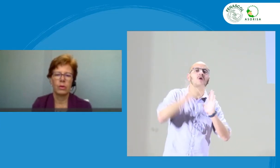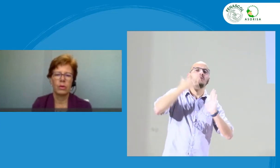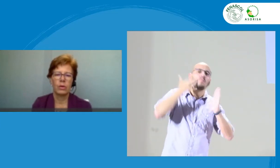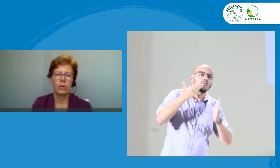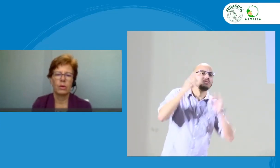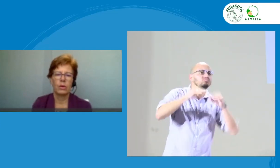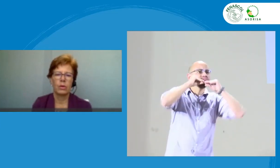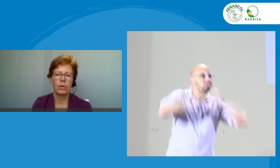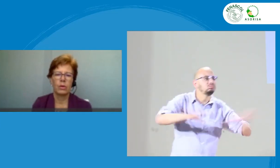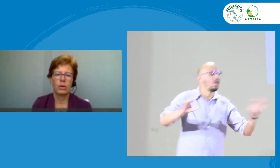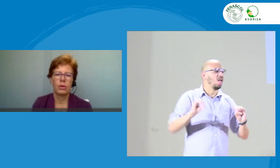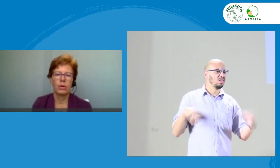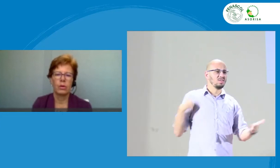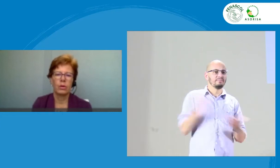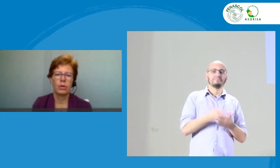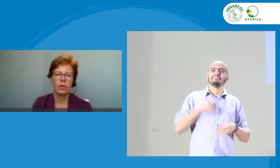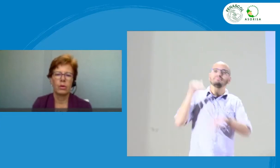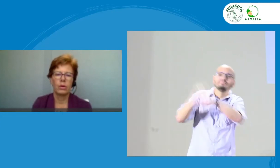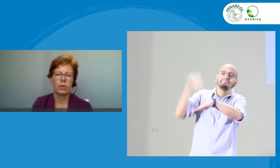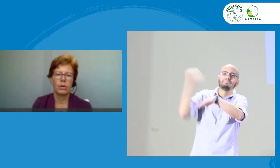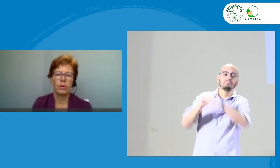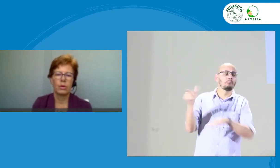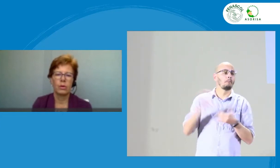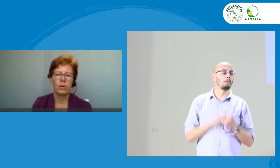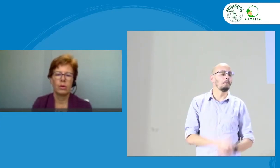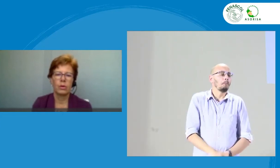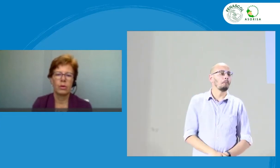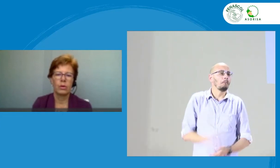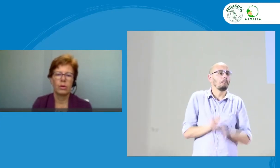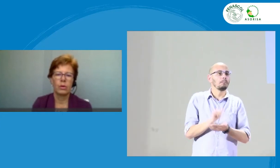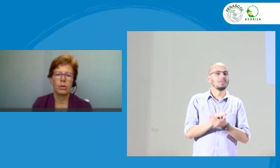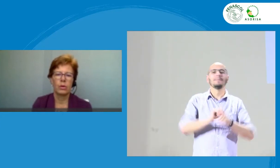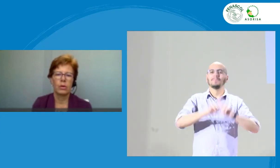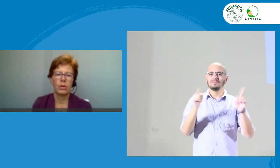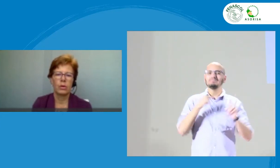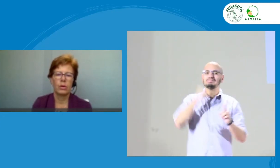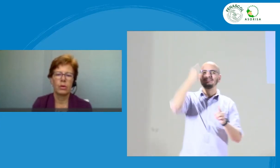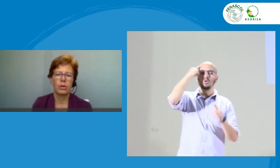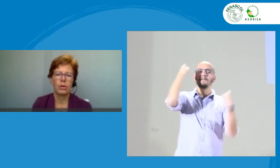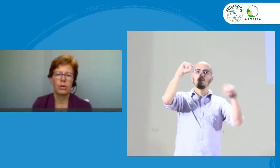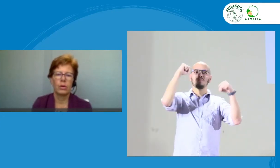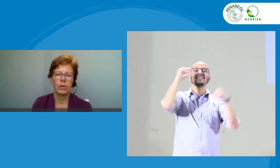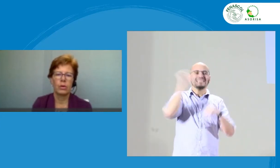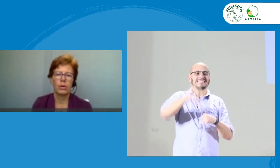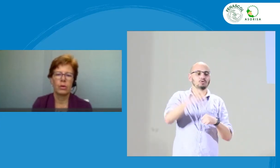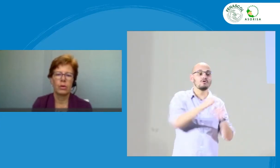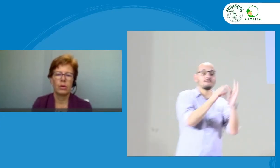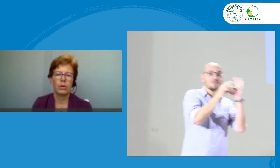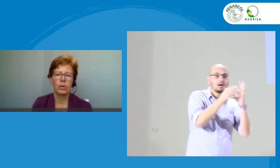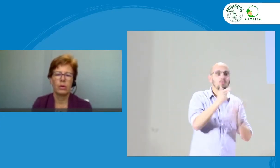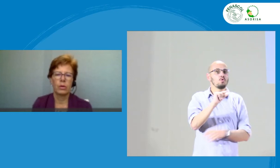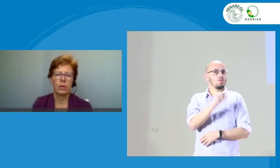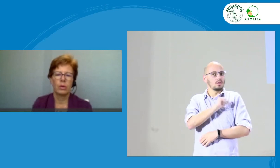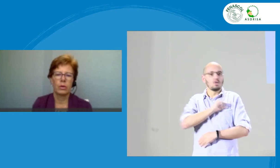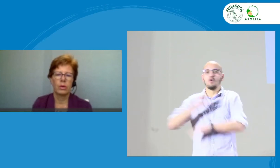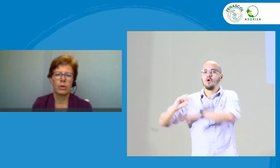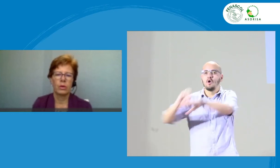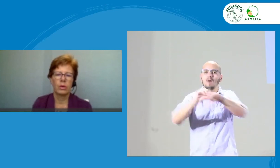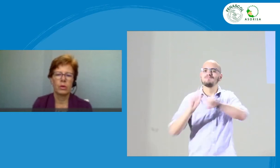compuesto por muchas personas que tienen una religión y sigue siendo lo mismo de lo mismo de lo mismo. Y la comunidad se queja, coloca las quejas, por